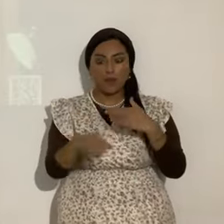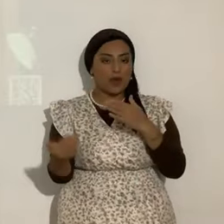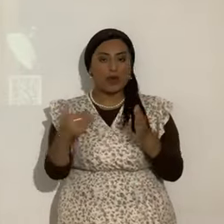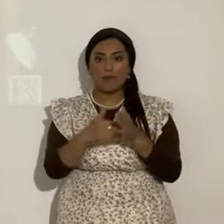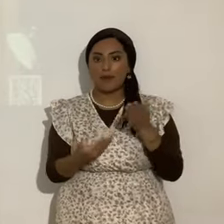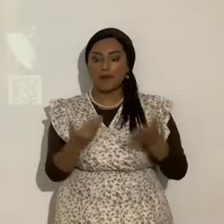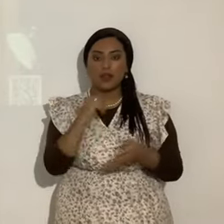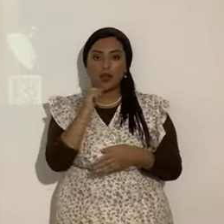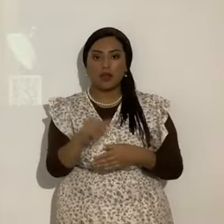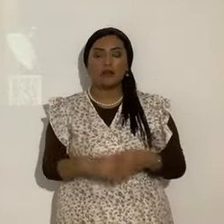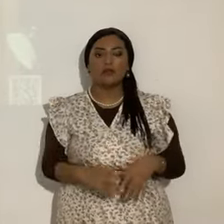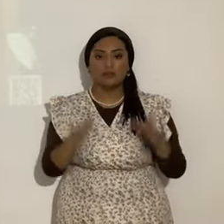Ahora. Escuchen muy bien.